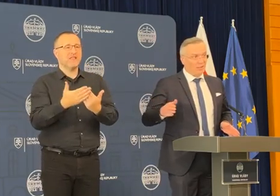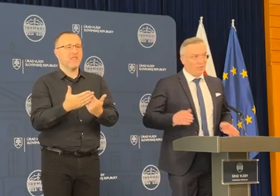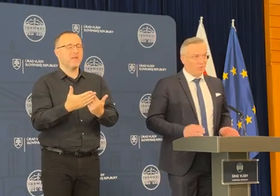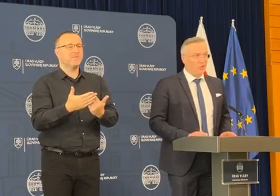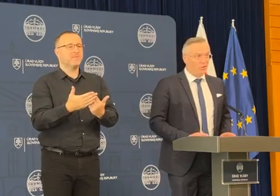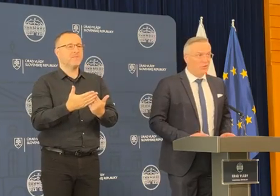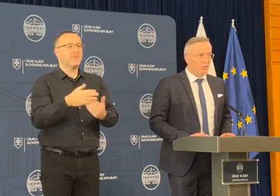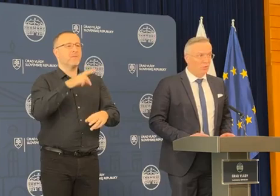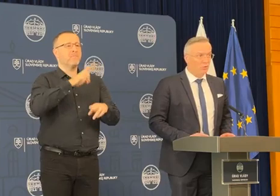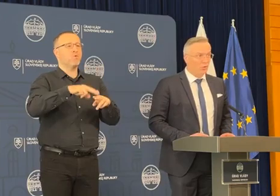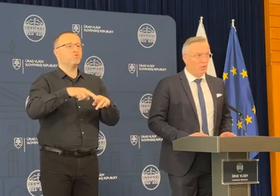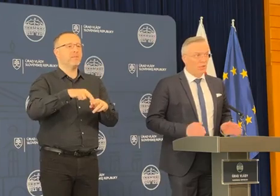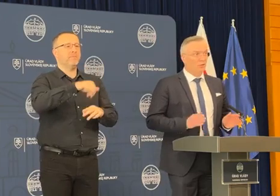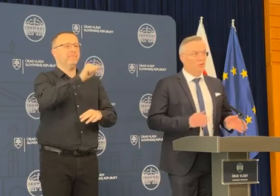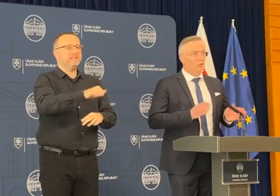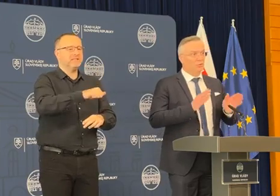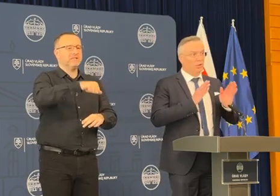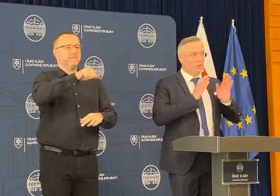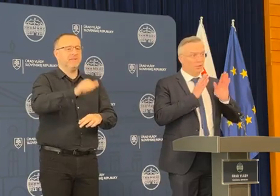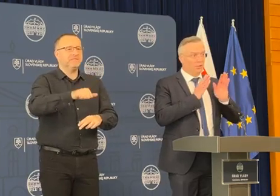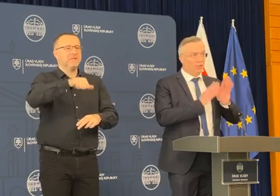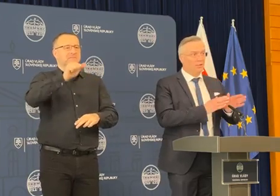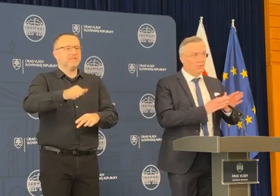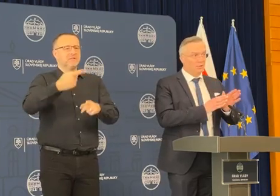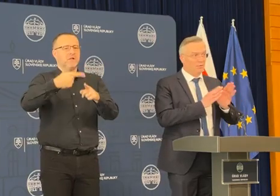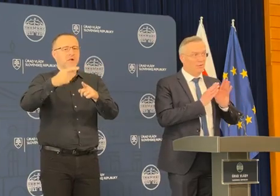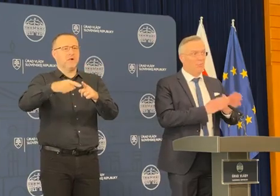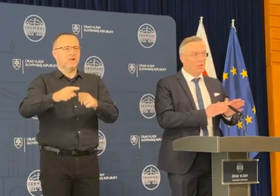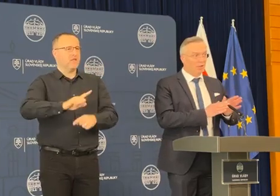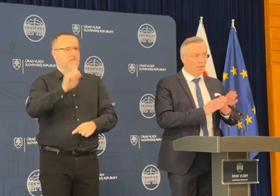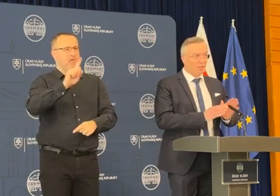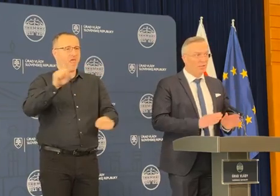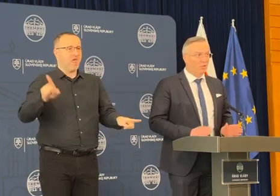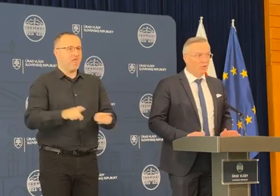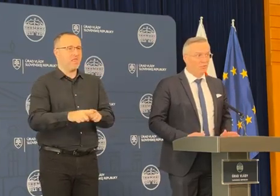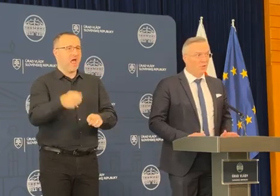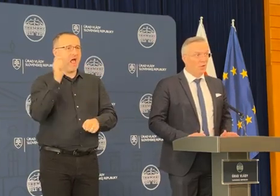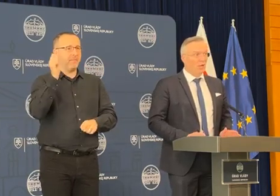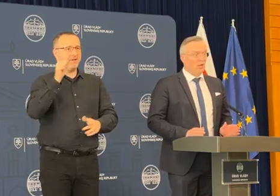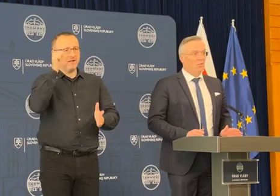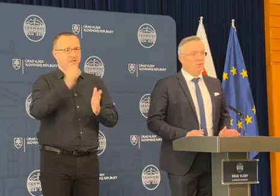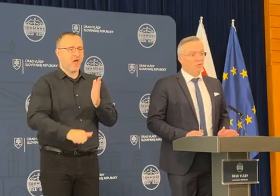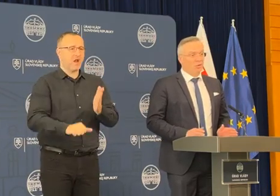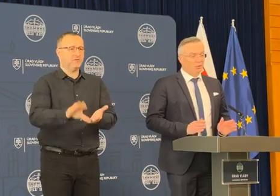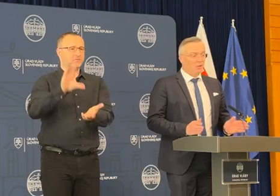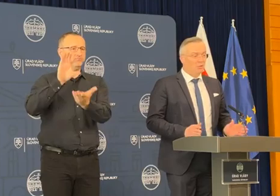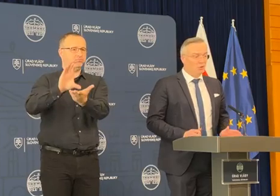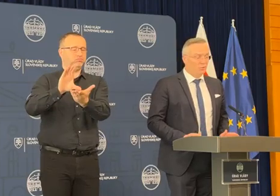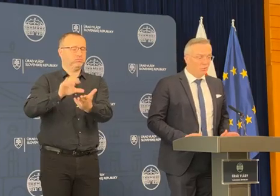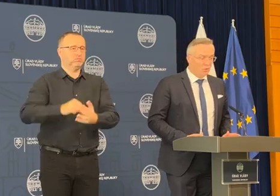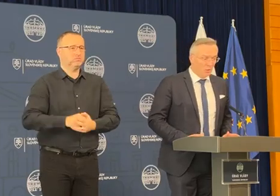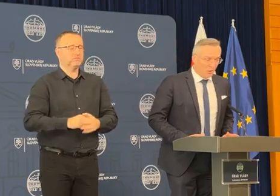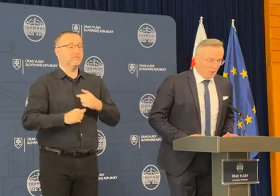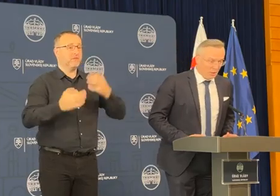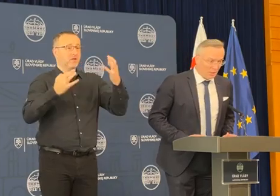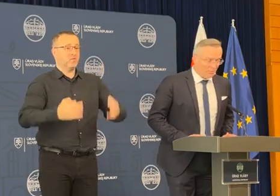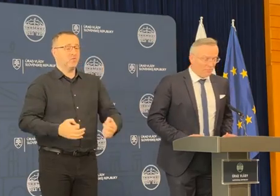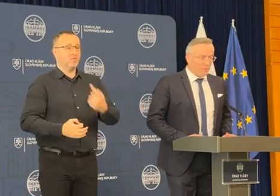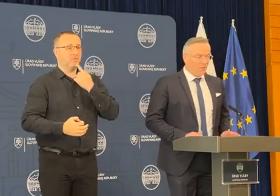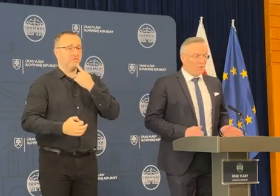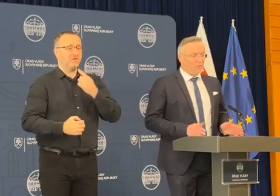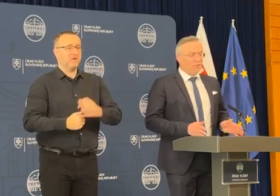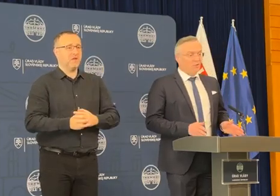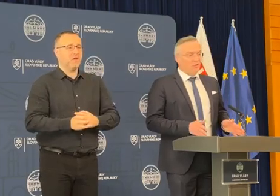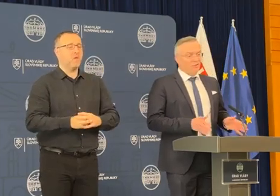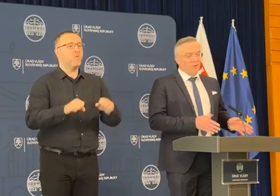dvanáctinách z vyššnej časti roku, ale dostanú ich hneď v apríli jednorazovo. Lebo jednoduším to, ale